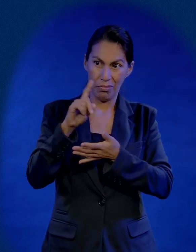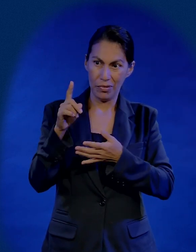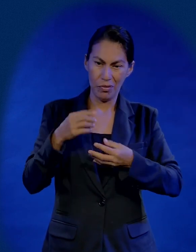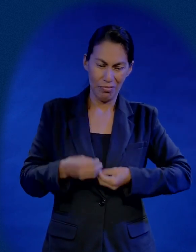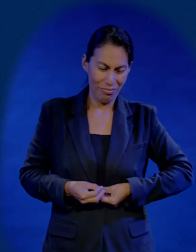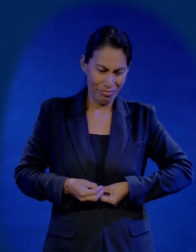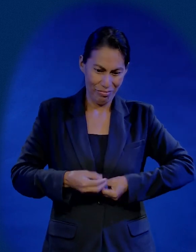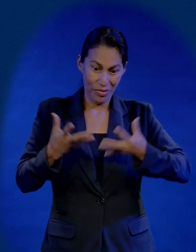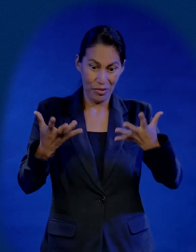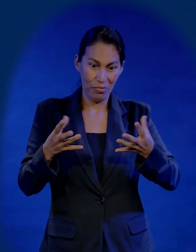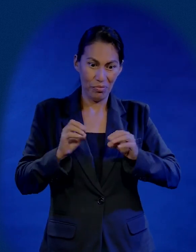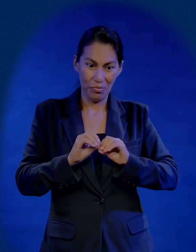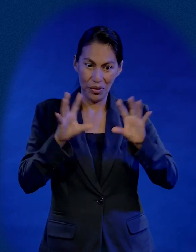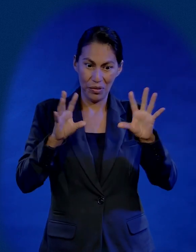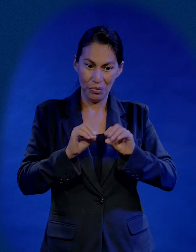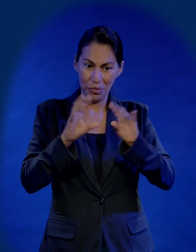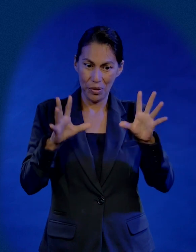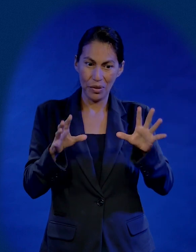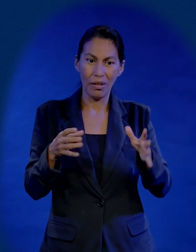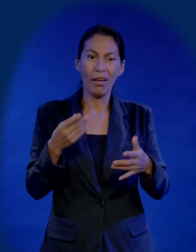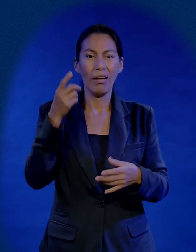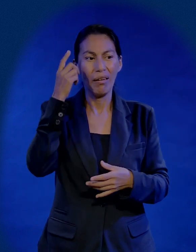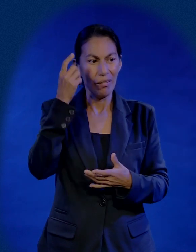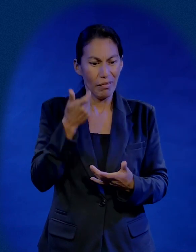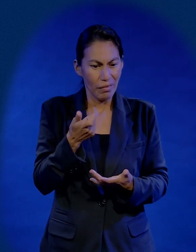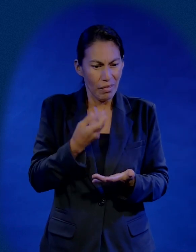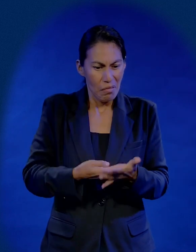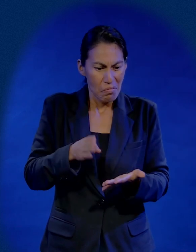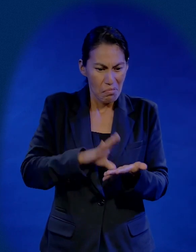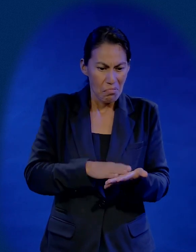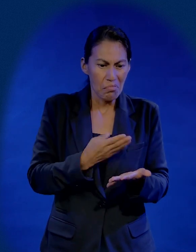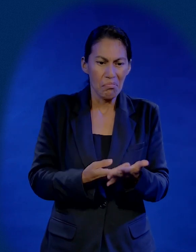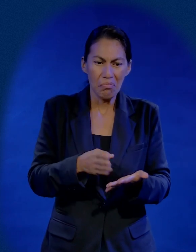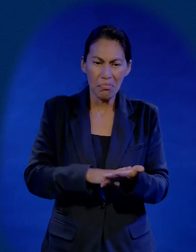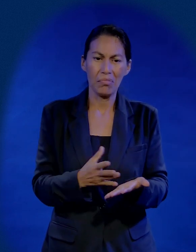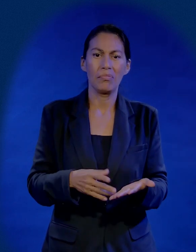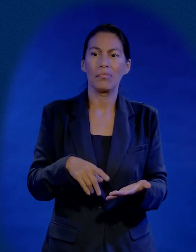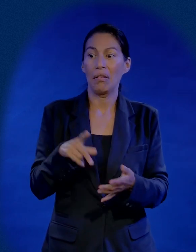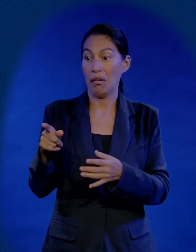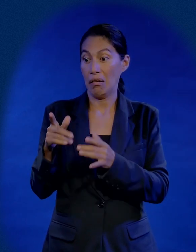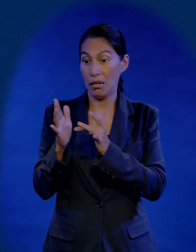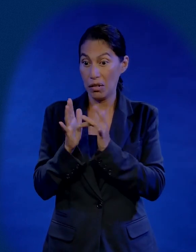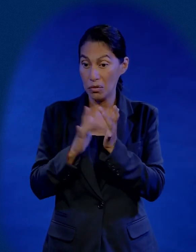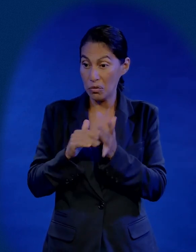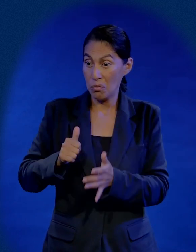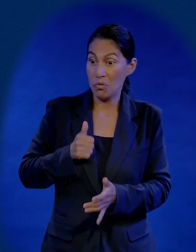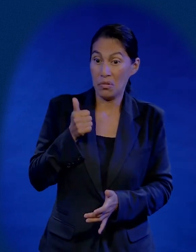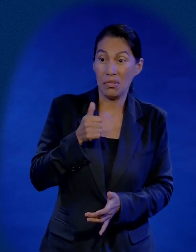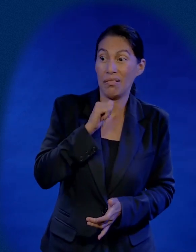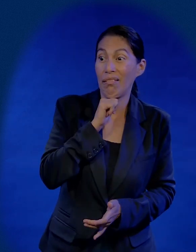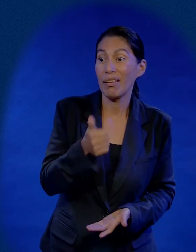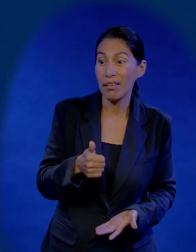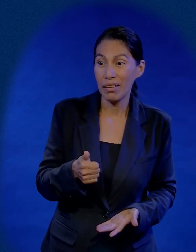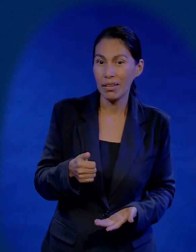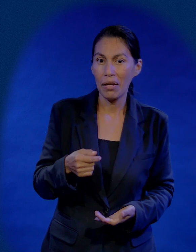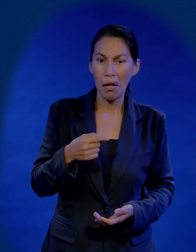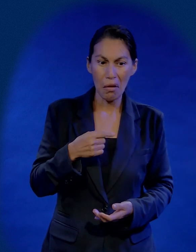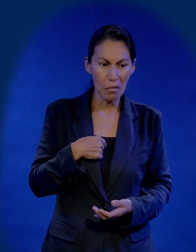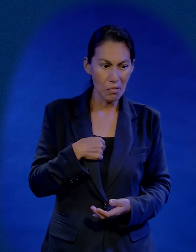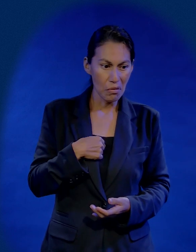sacaría todo y sería multimillonario. Pero Jesús no lo aprovecha. Si yo tuviera el poder de